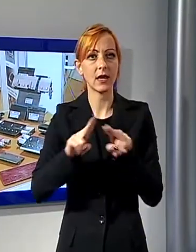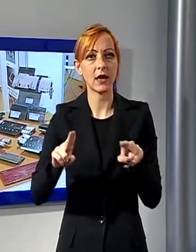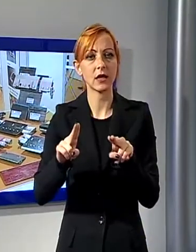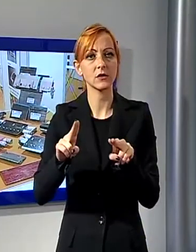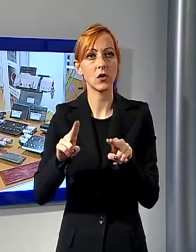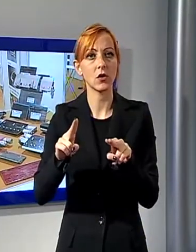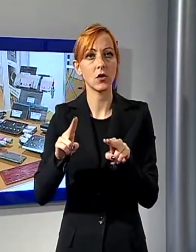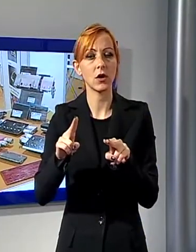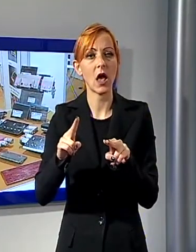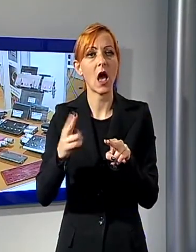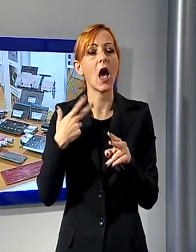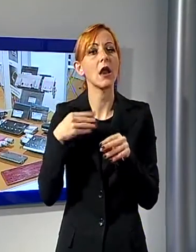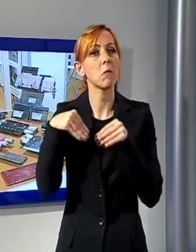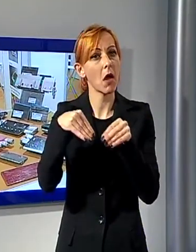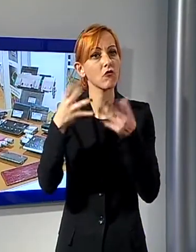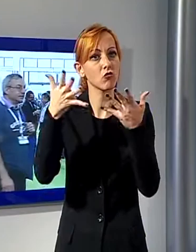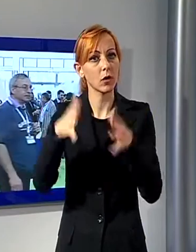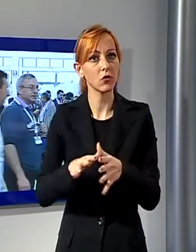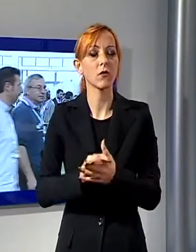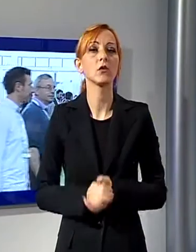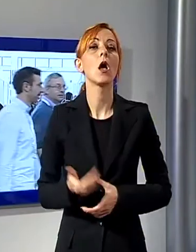programma quattro convegni riservati agli operatori del settore.